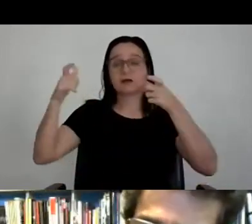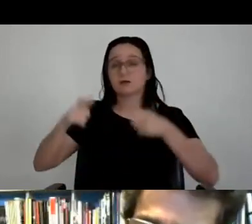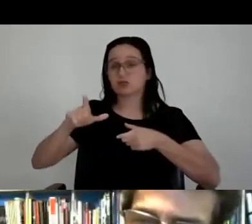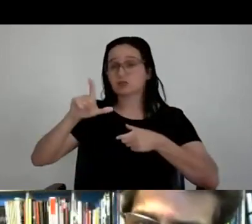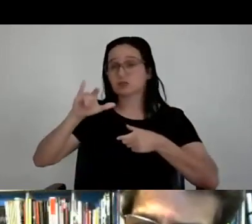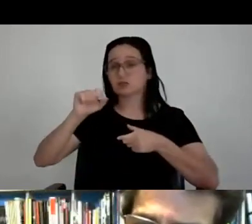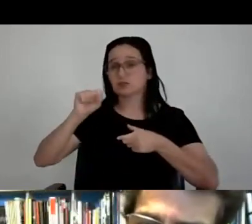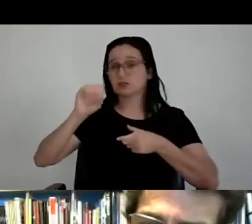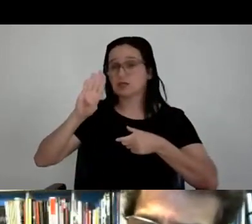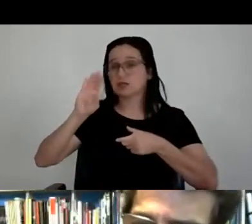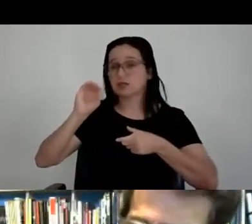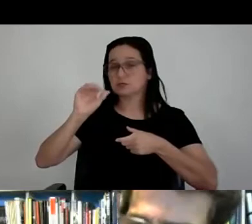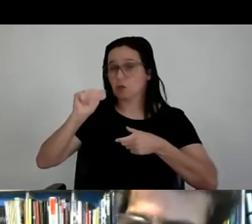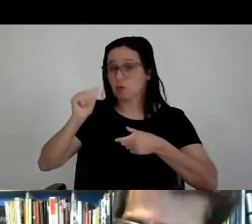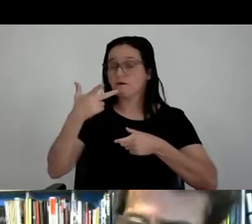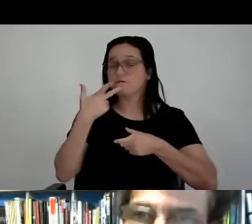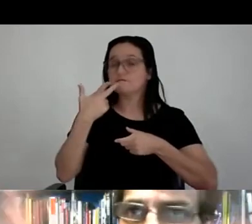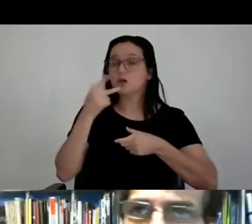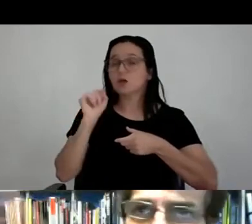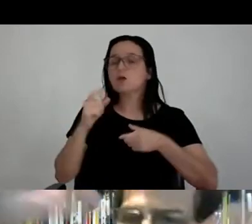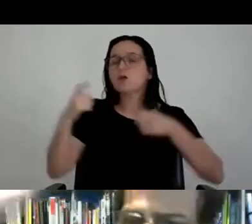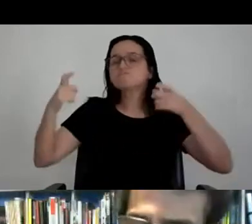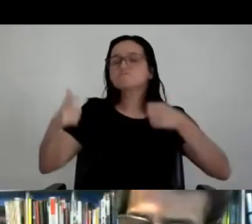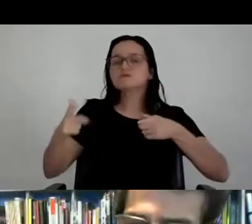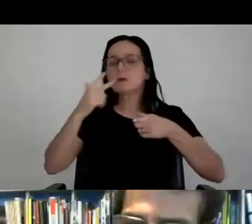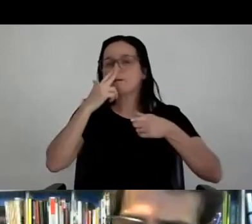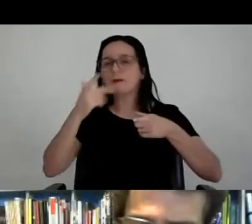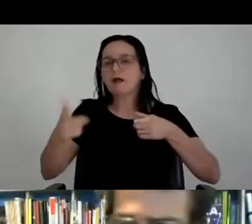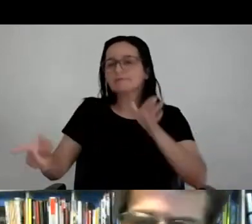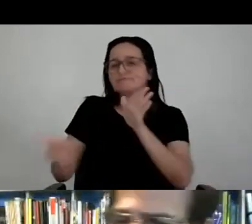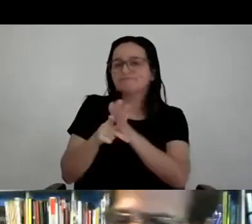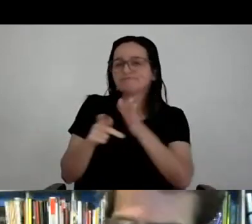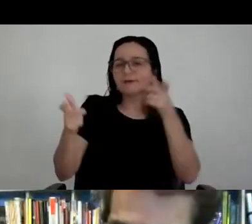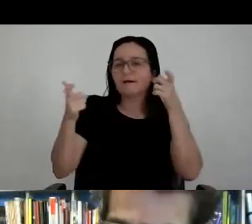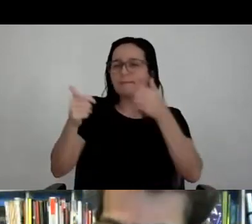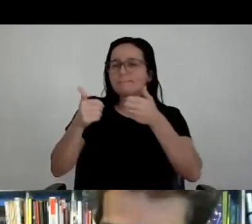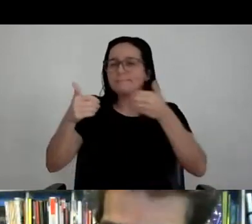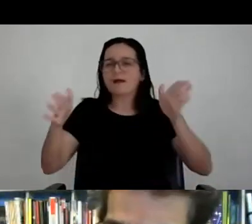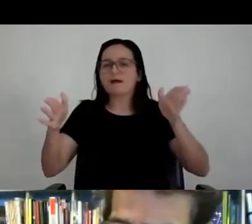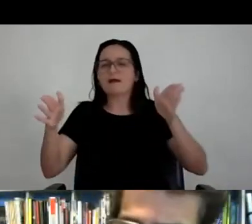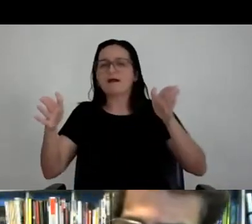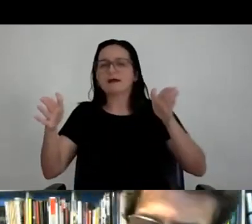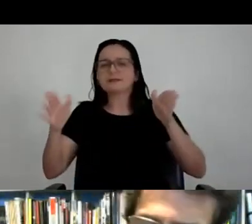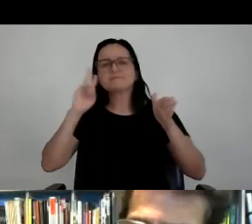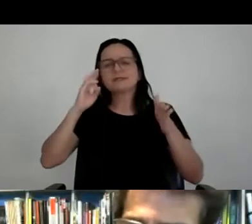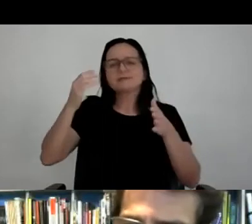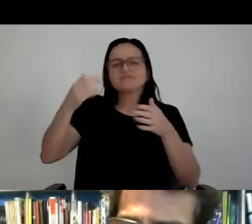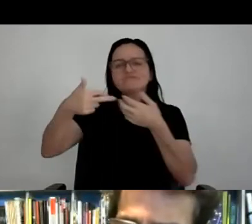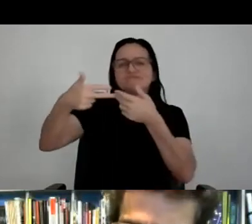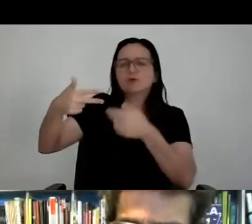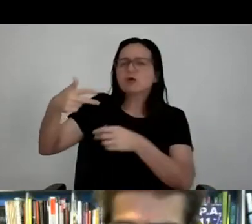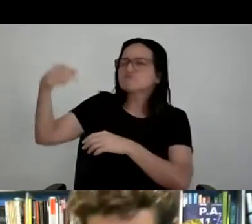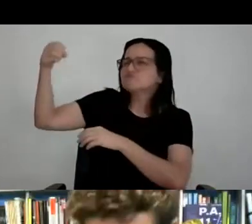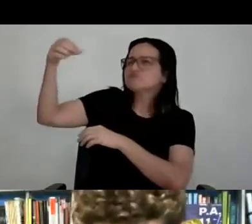quer fazer uma pista eletrônica agora com a cara de rave, aberta, ao ar livre, e pensamos em umas torres, nos postes, para fazer isso, não sei o